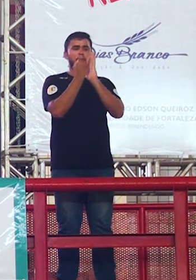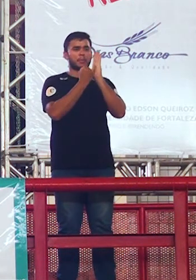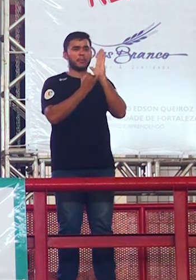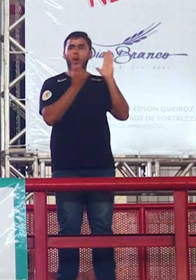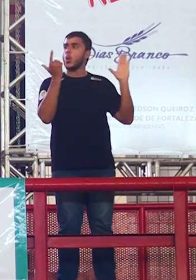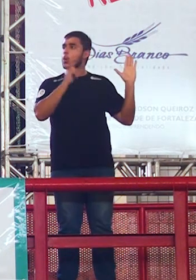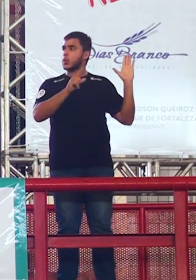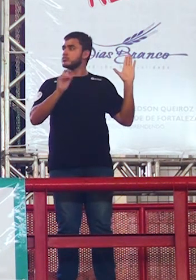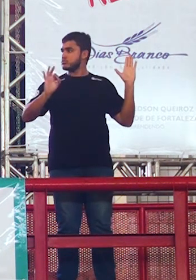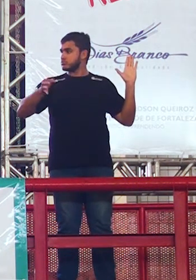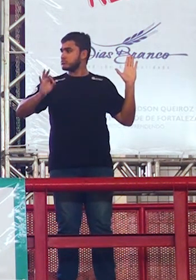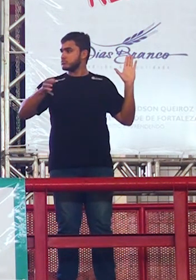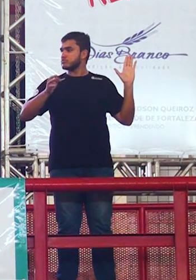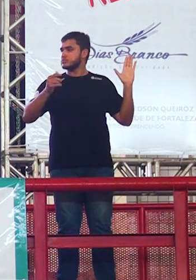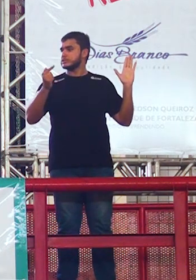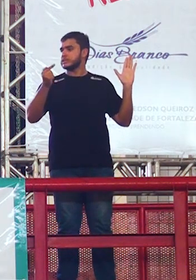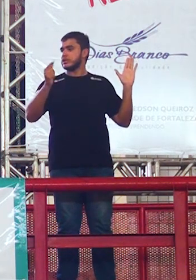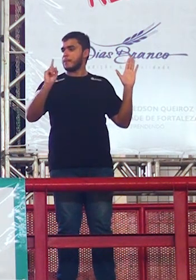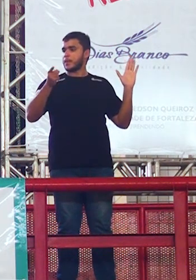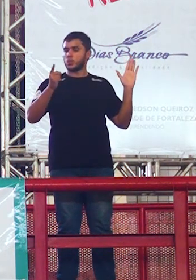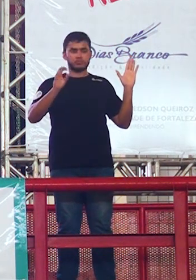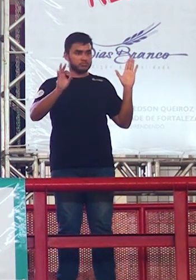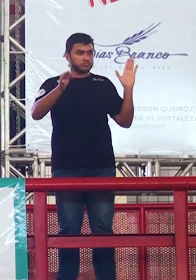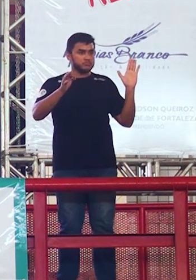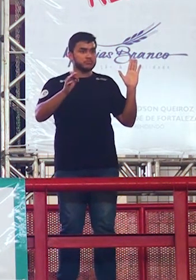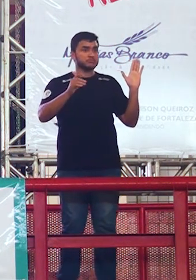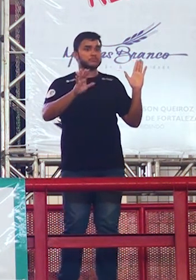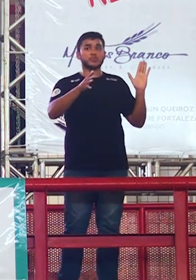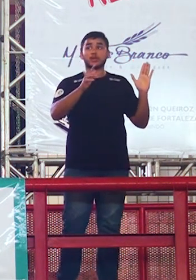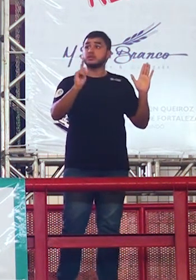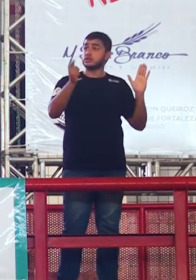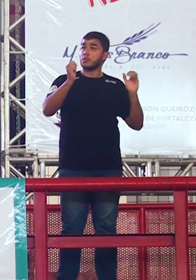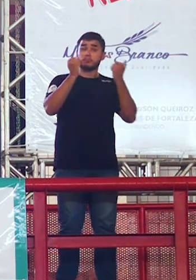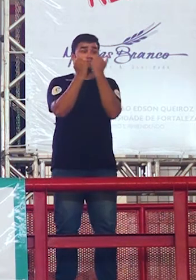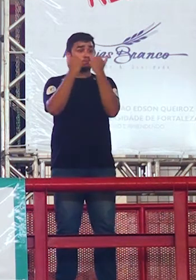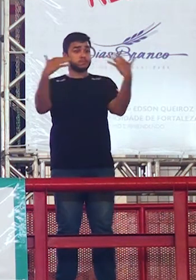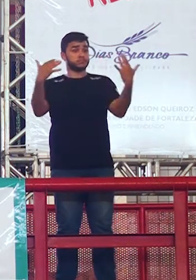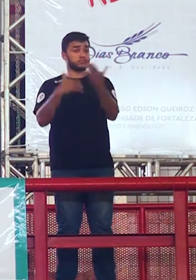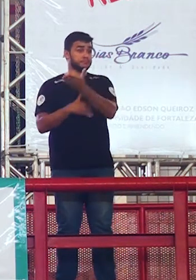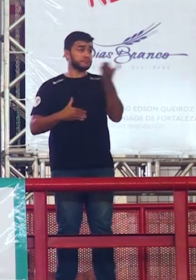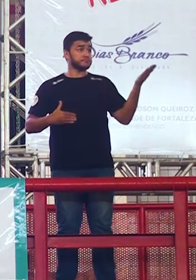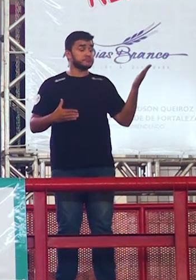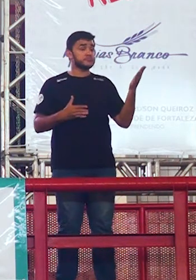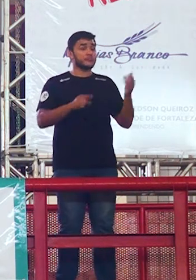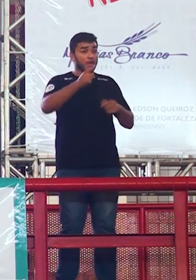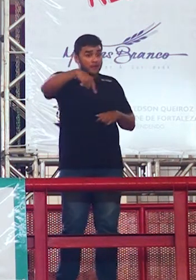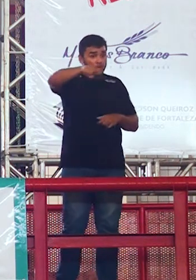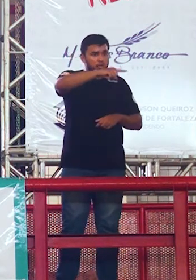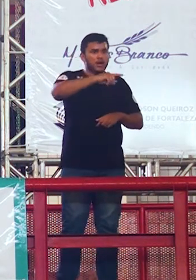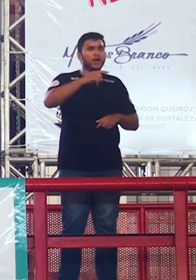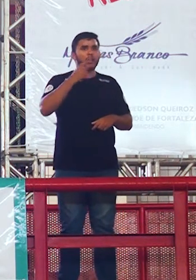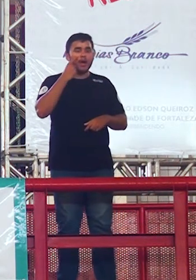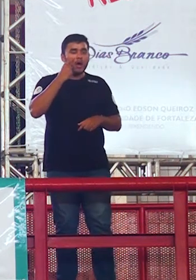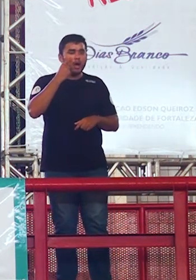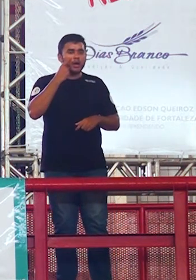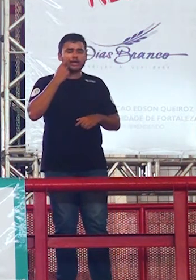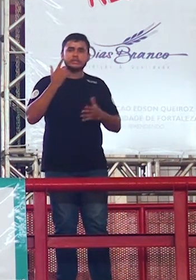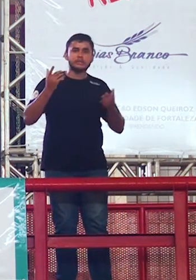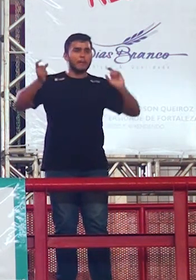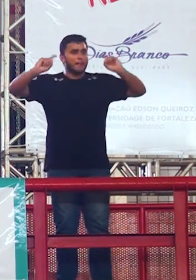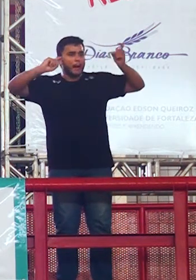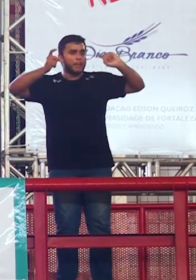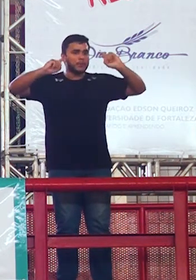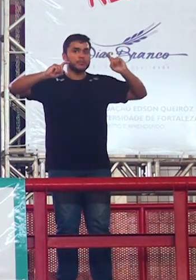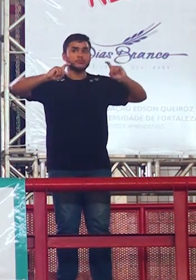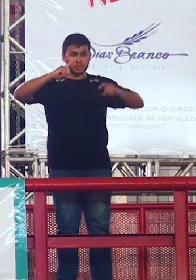não sei se tem mas hoje a gente estava com 7 mil alunos então vocês estão vendo como a coisa é complexa